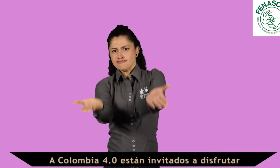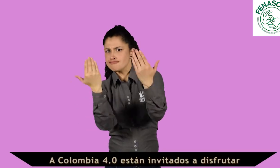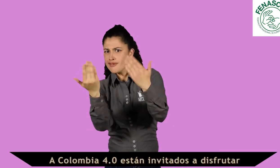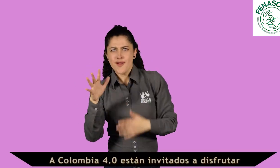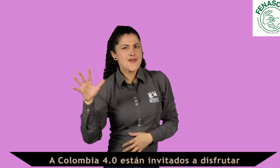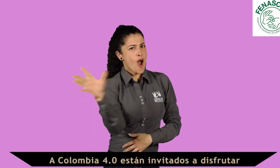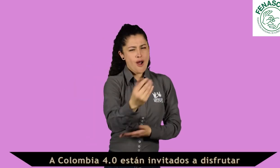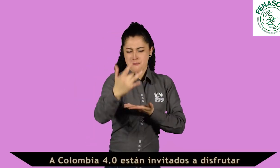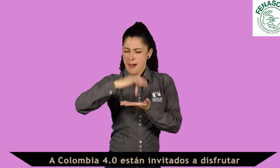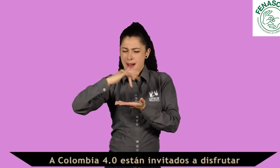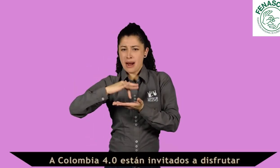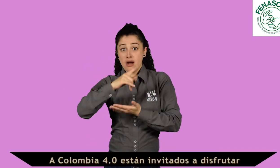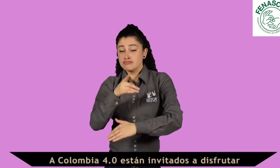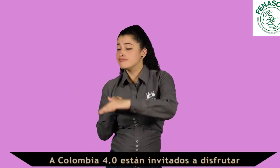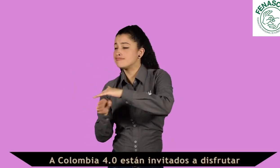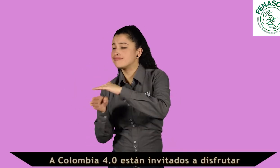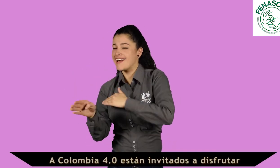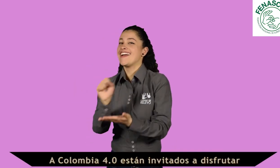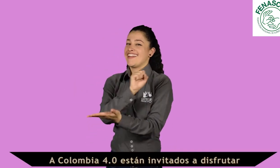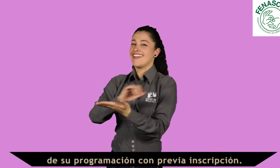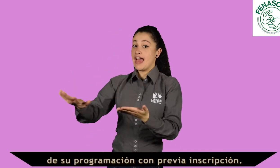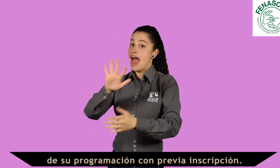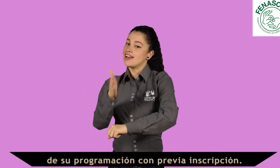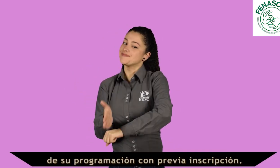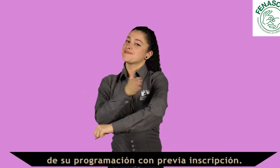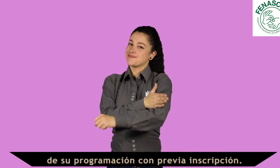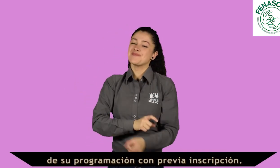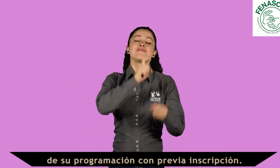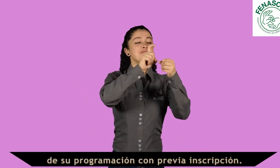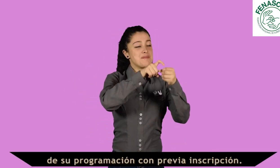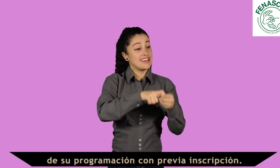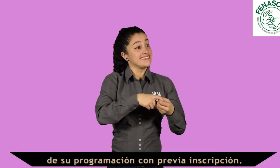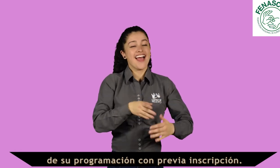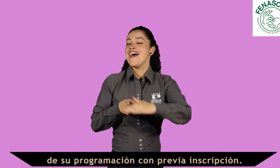A Colombia 4.0 están invitados a disfrutar de su programación con previa inscripción.